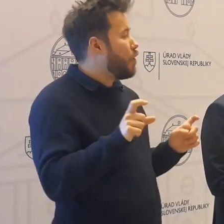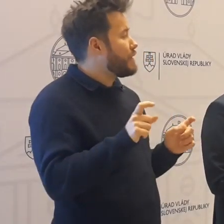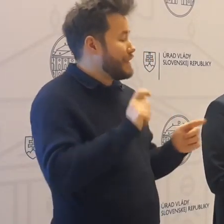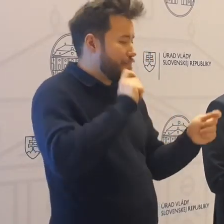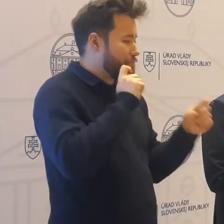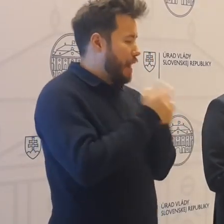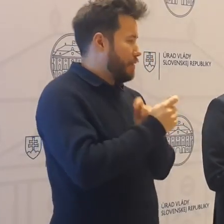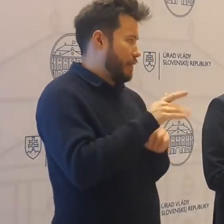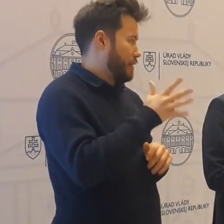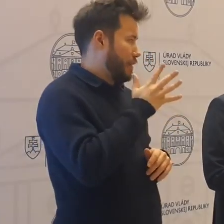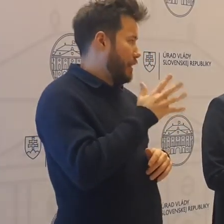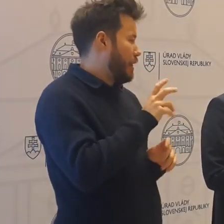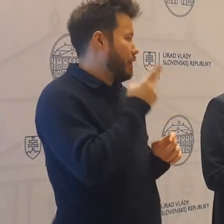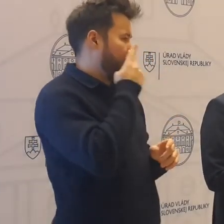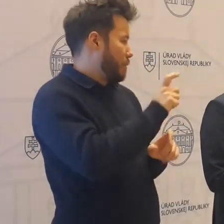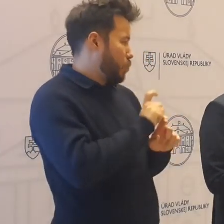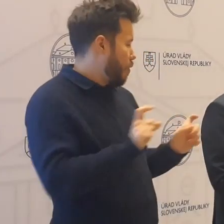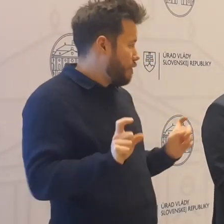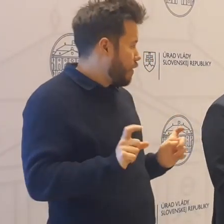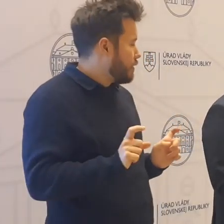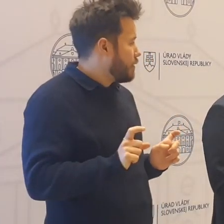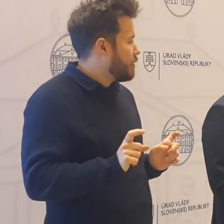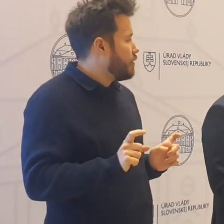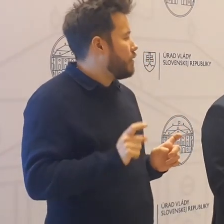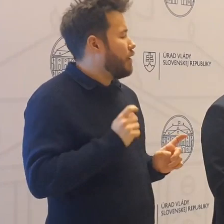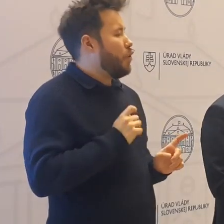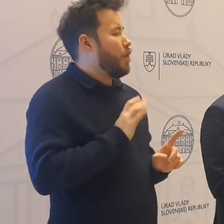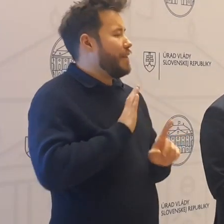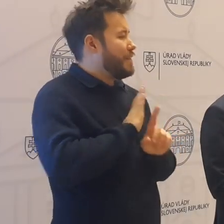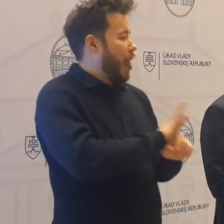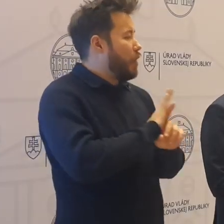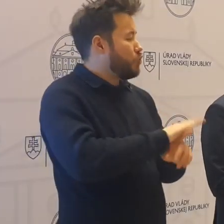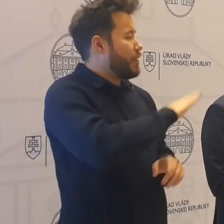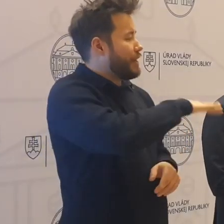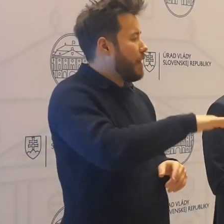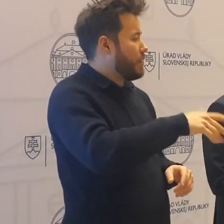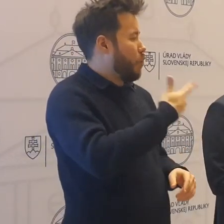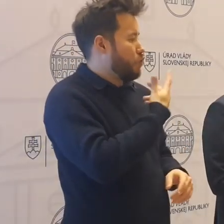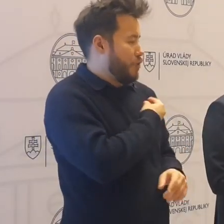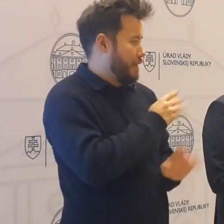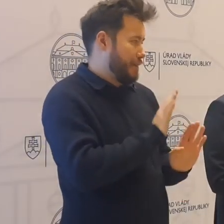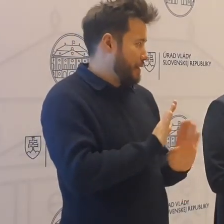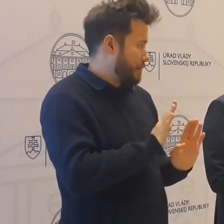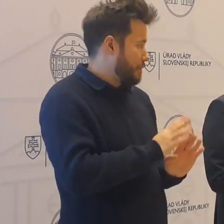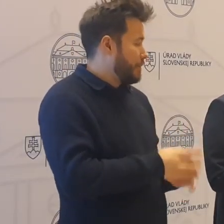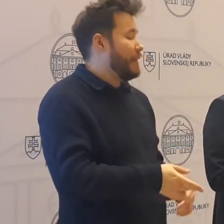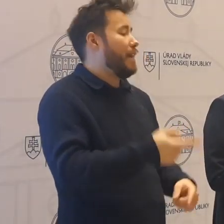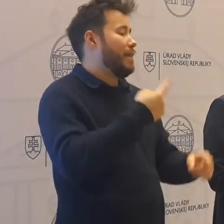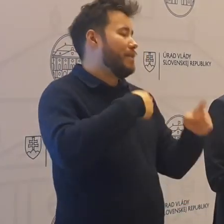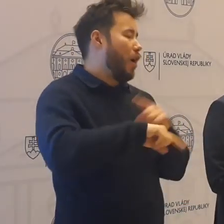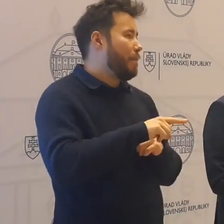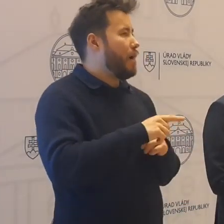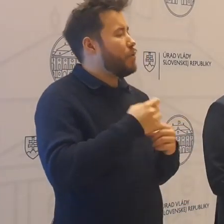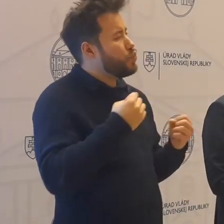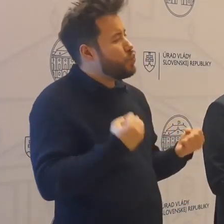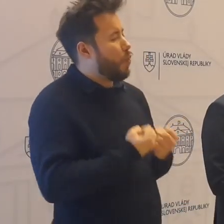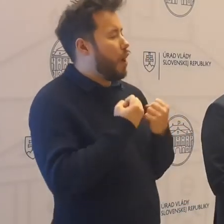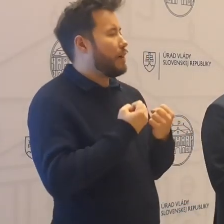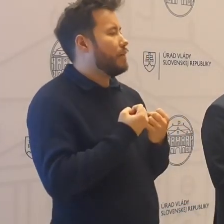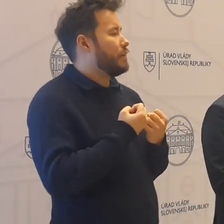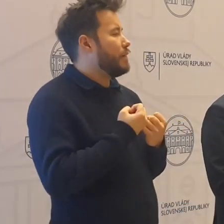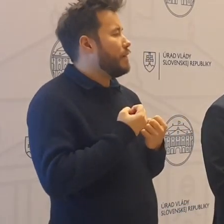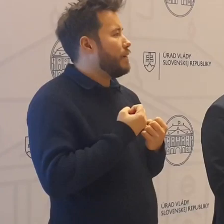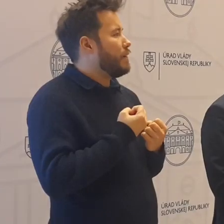úpravu a takýmto spôsobom tlačiť na zaočkovanosť detí. Skôr budeme vytvárať nové nástroje na to, aby sme